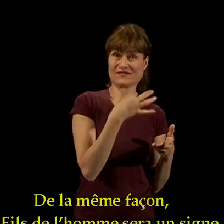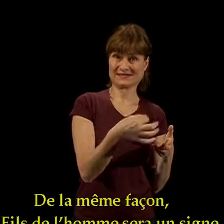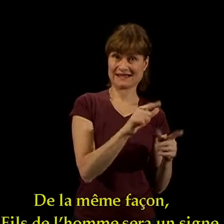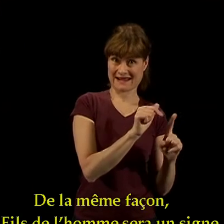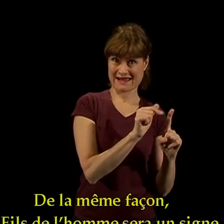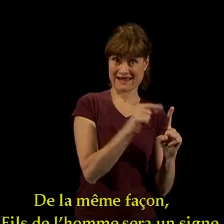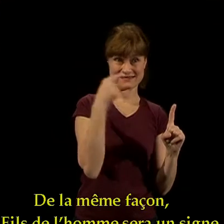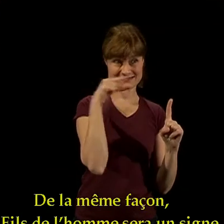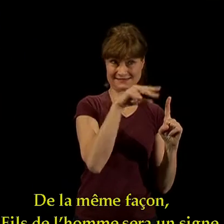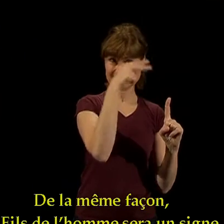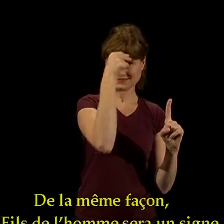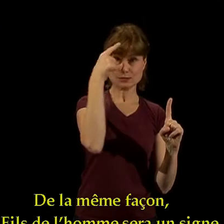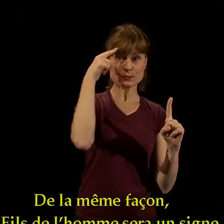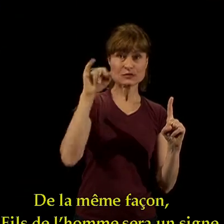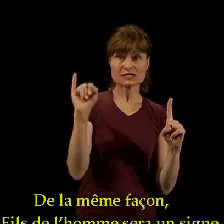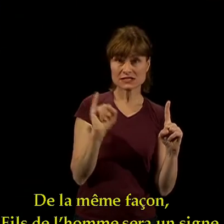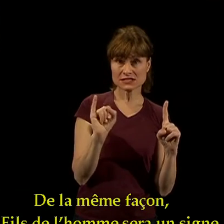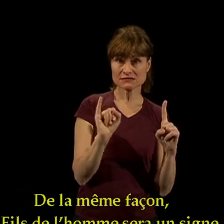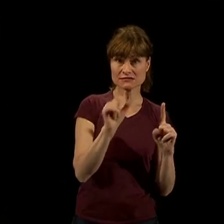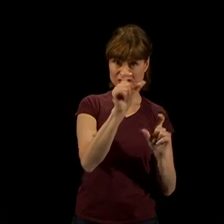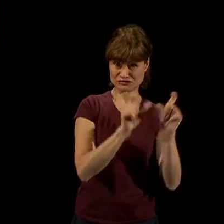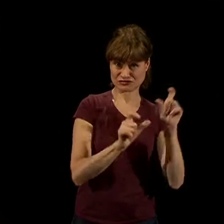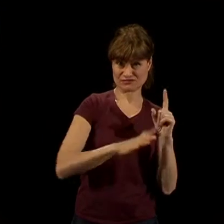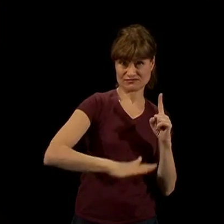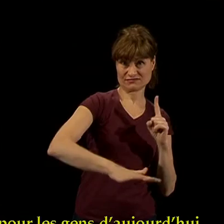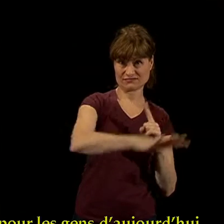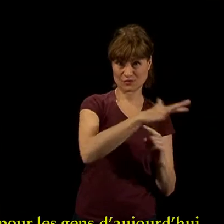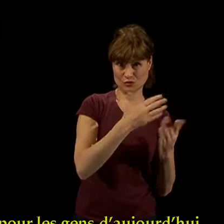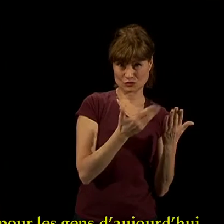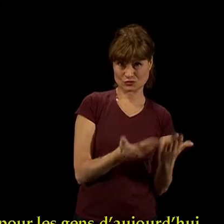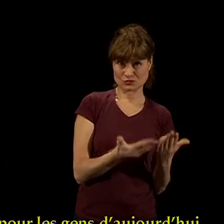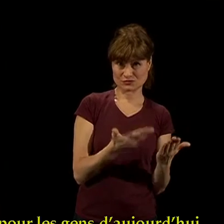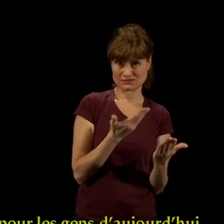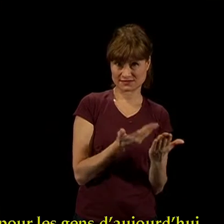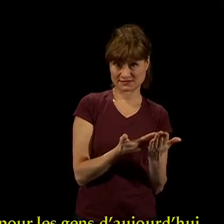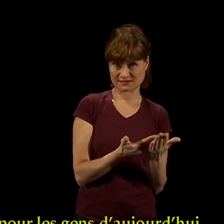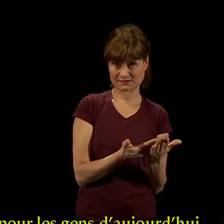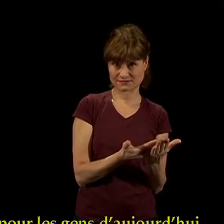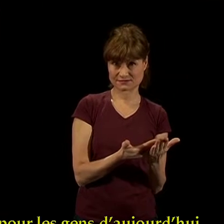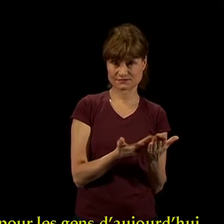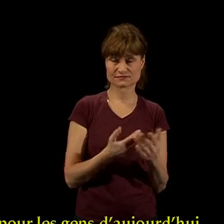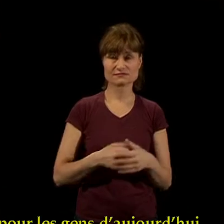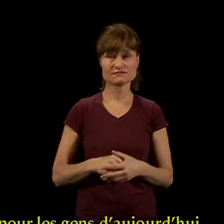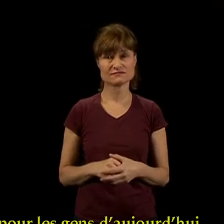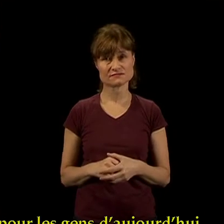De la même façon, le fils de l'homme sera un signe pour les gens d'aujourd'hui.